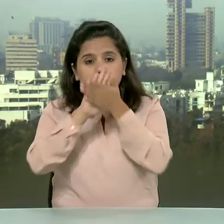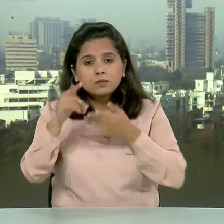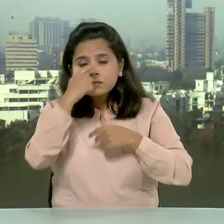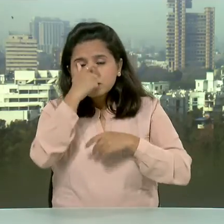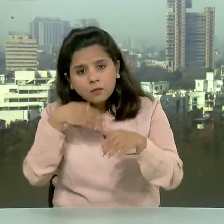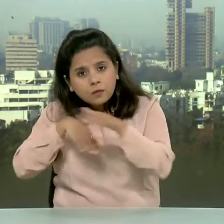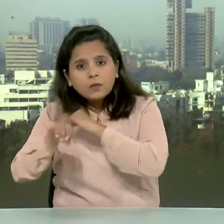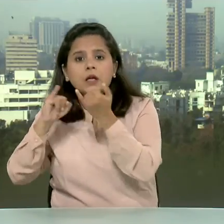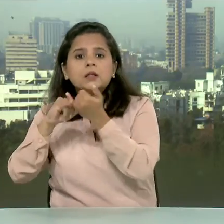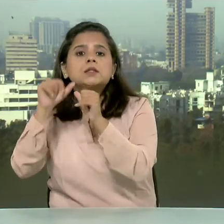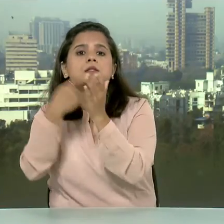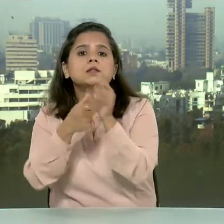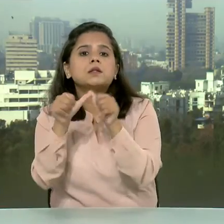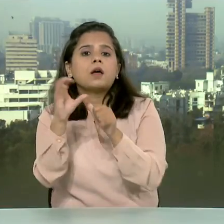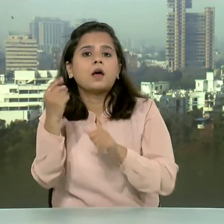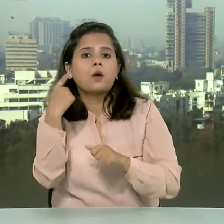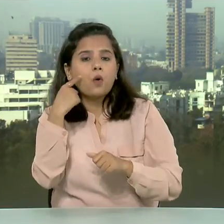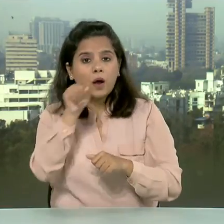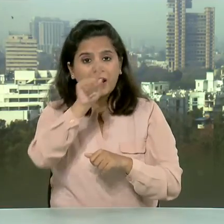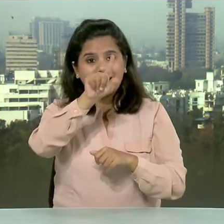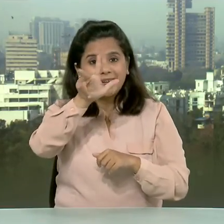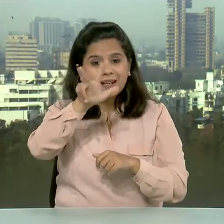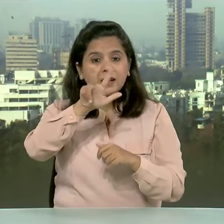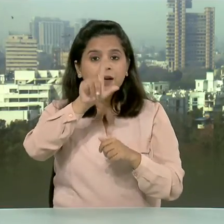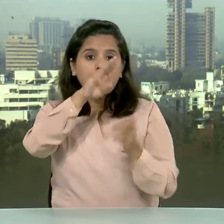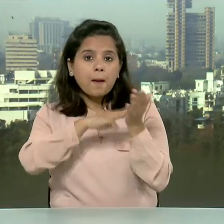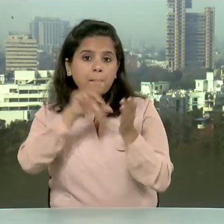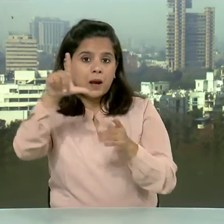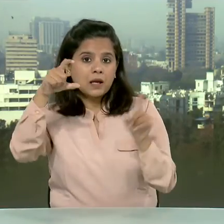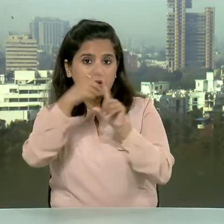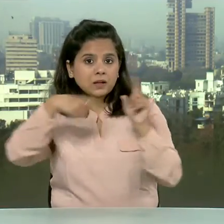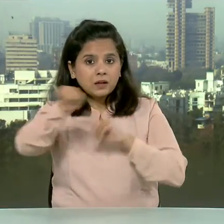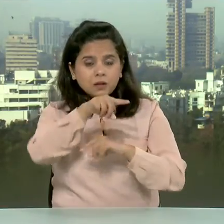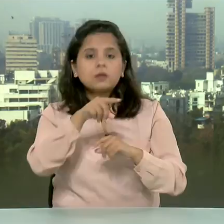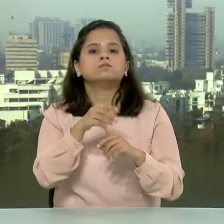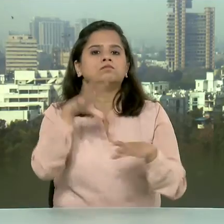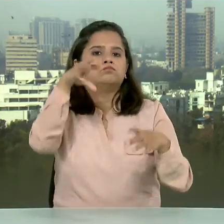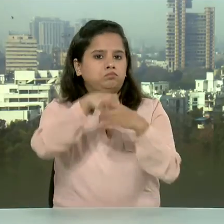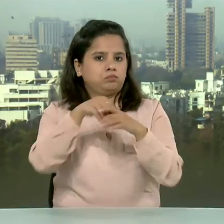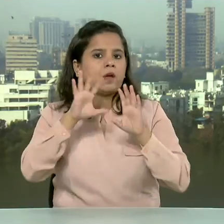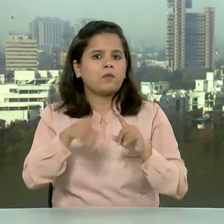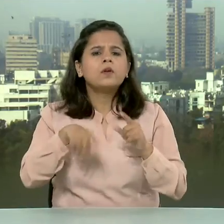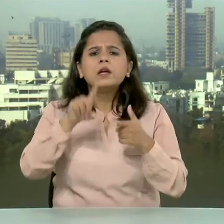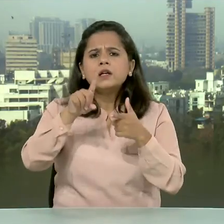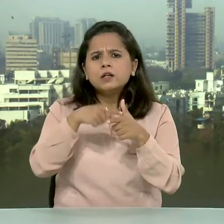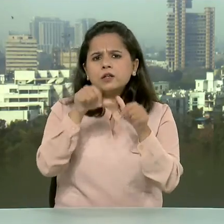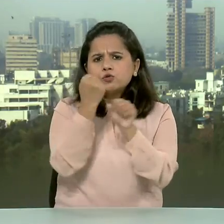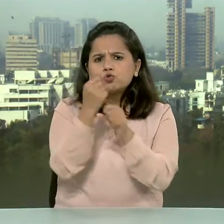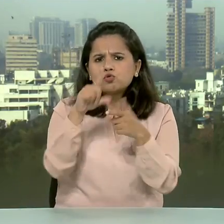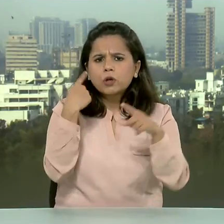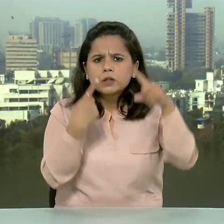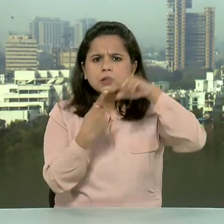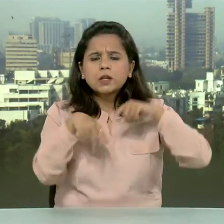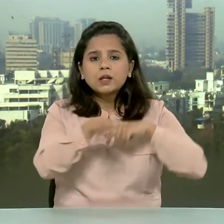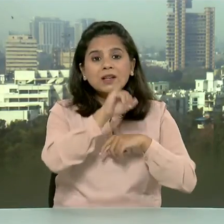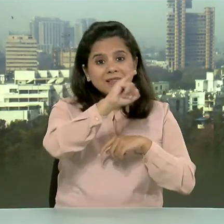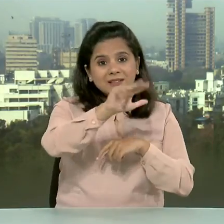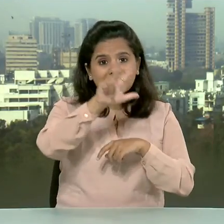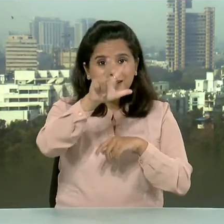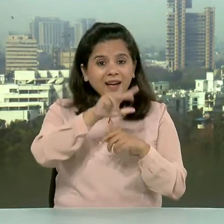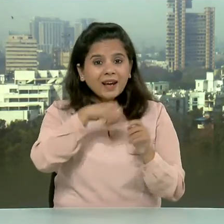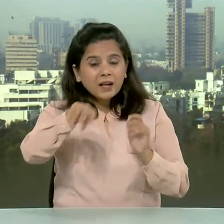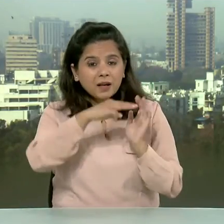सराई में 18 MLD क्षमतावाले स्टीपी का निर्मान शामिल है जगजीतपुर का 68 MLD क्षमतावाला